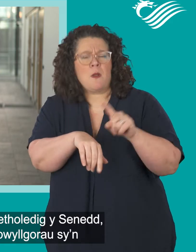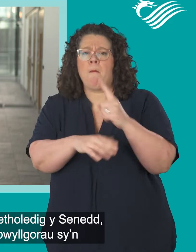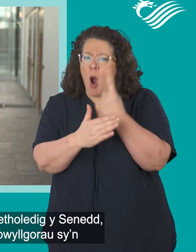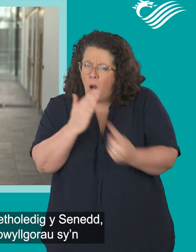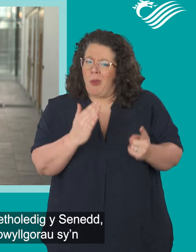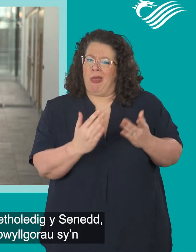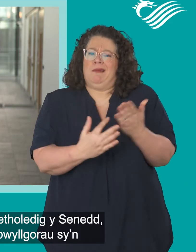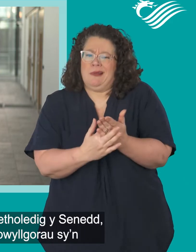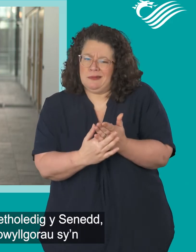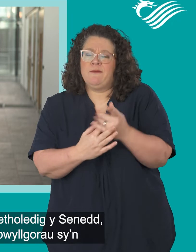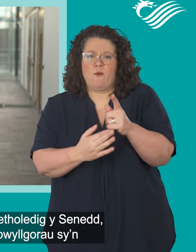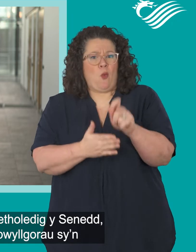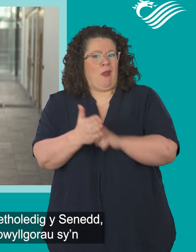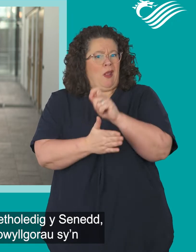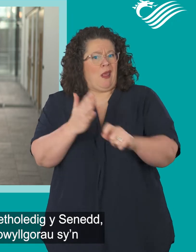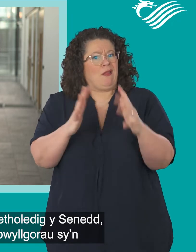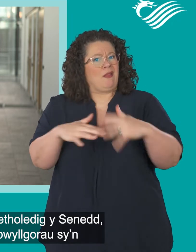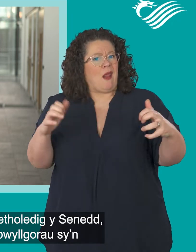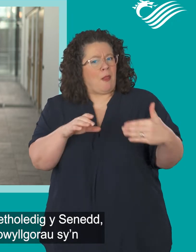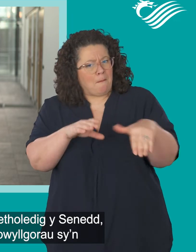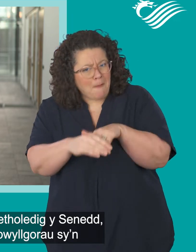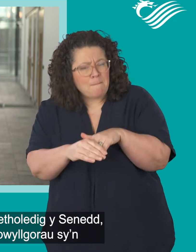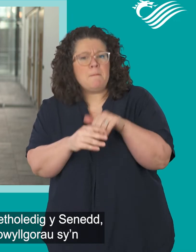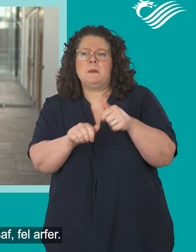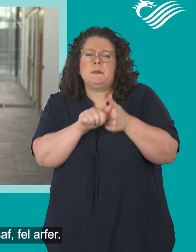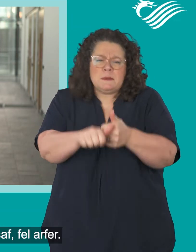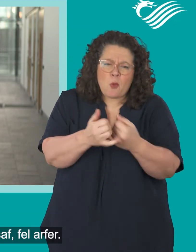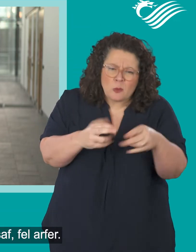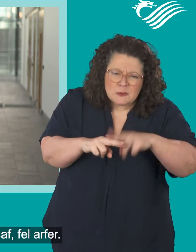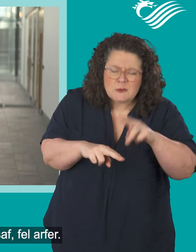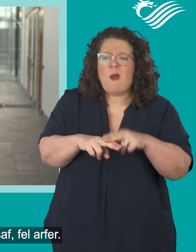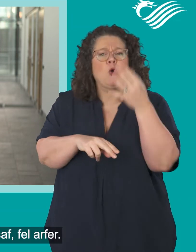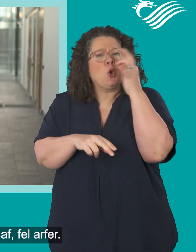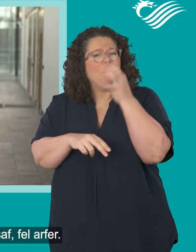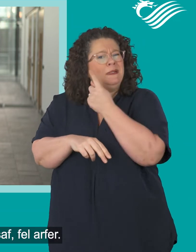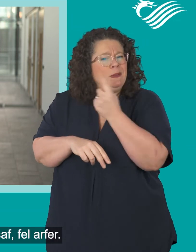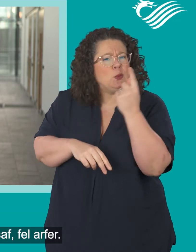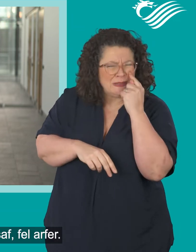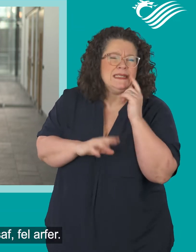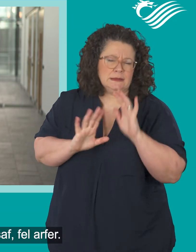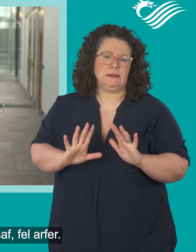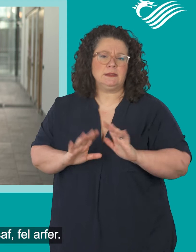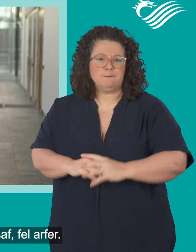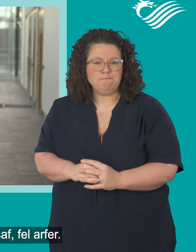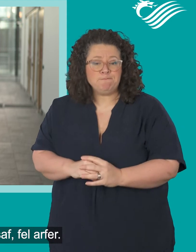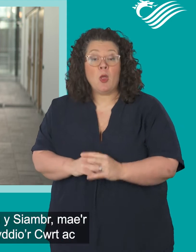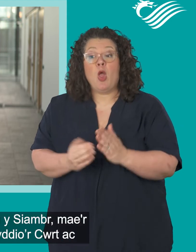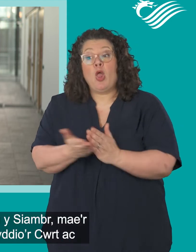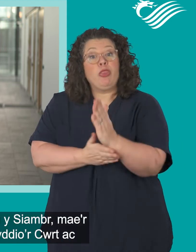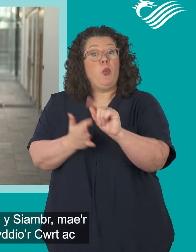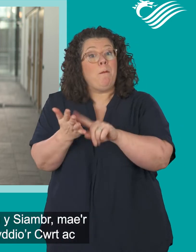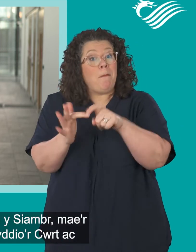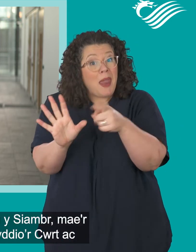etholedig y Senedd, ei staff cymorth a thystion pwyllgorau sy'n cael mynediad i'r Llawr Isaf fel arfer.